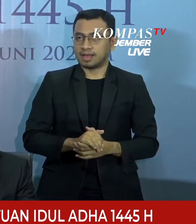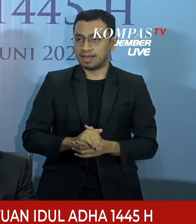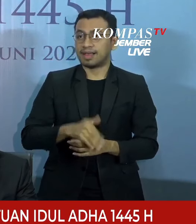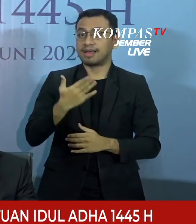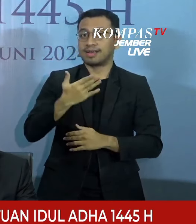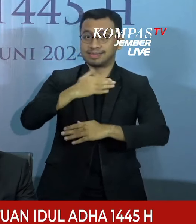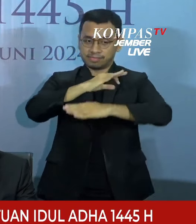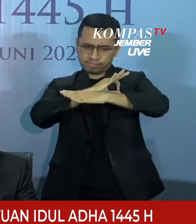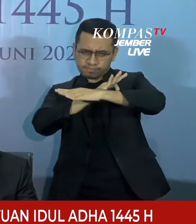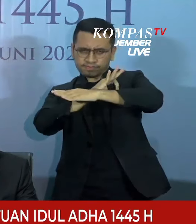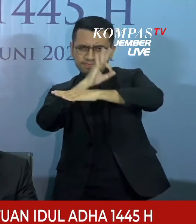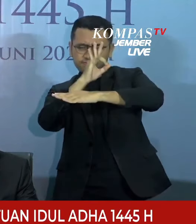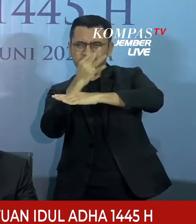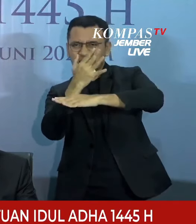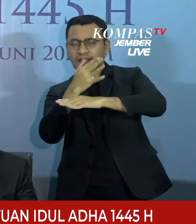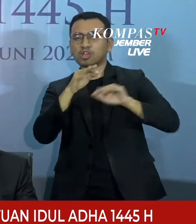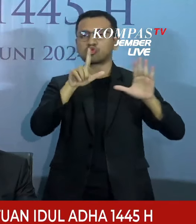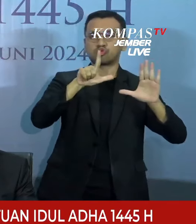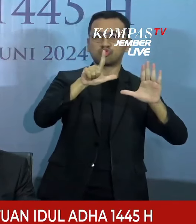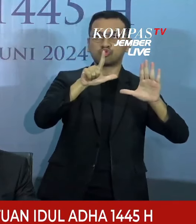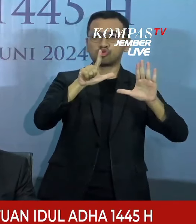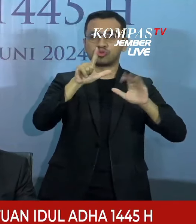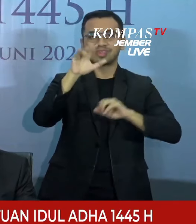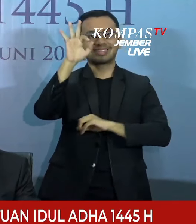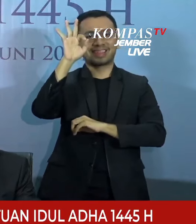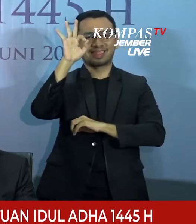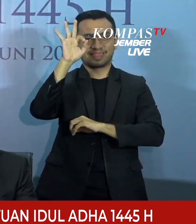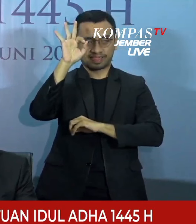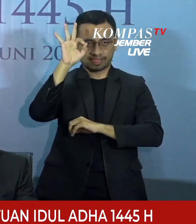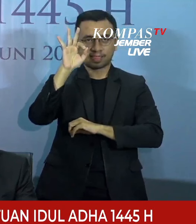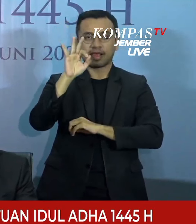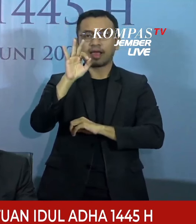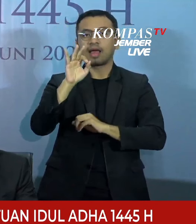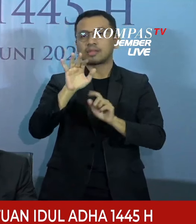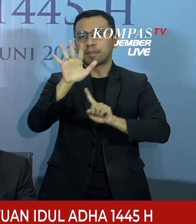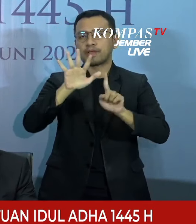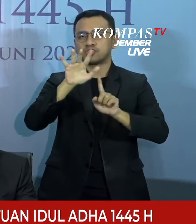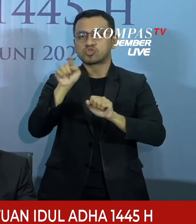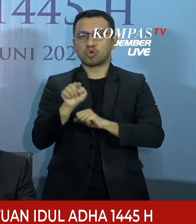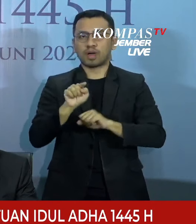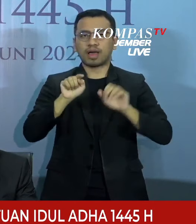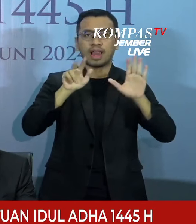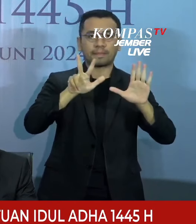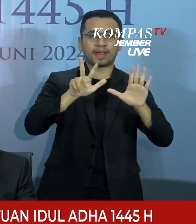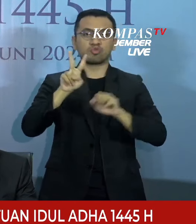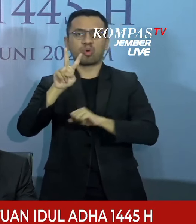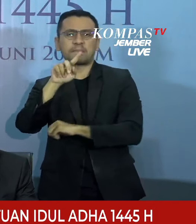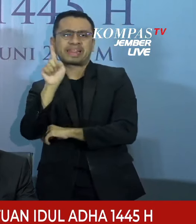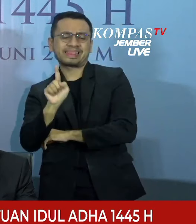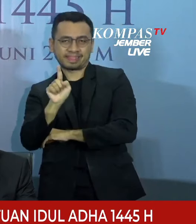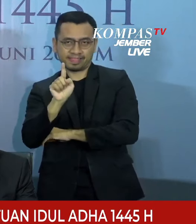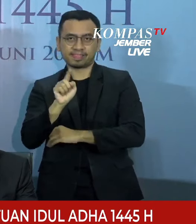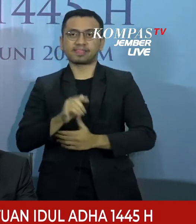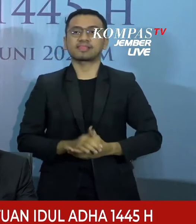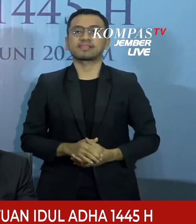hilal berkisar antara 7 derajat 15,82 menit